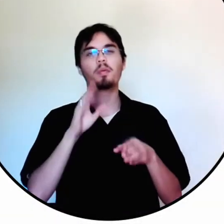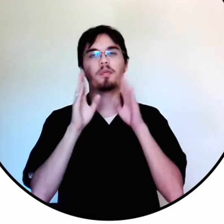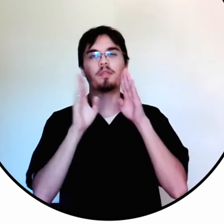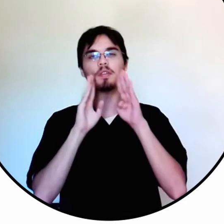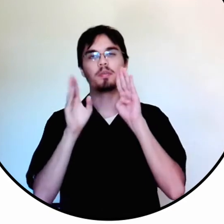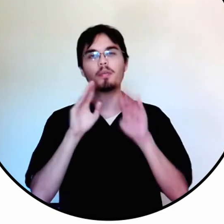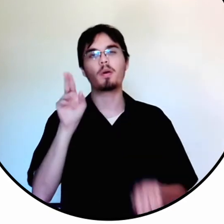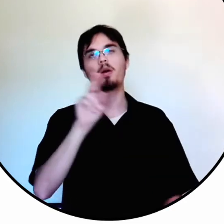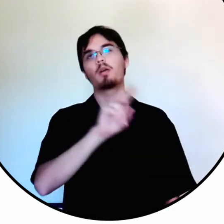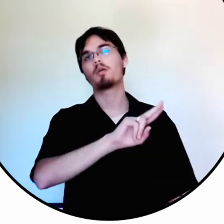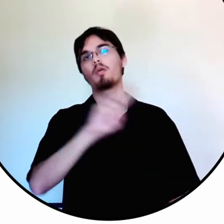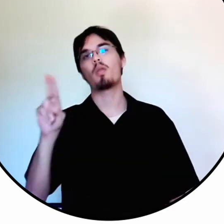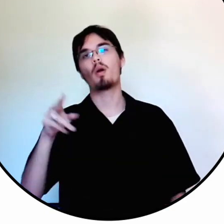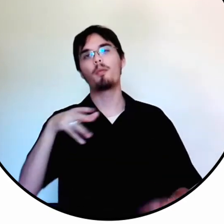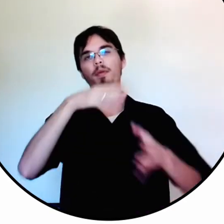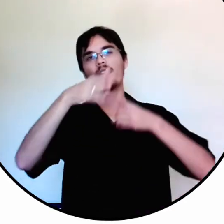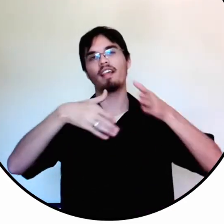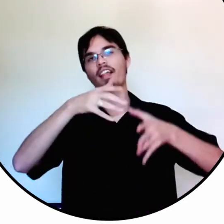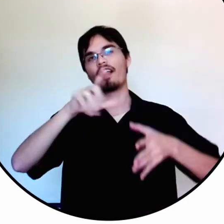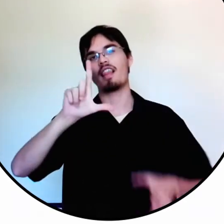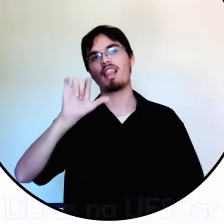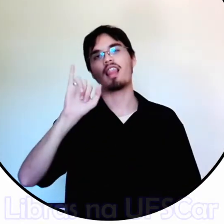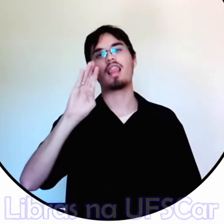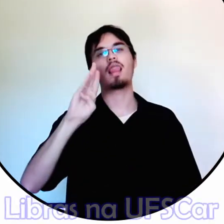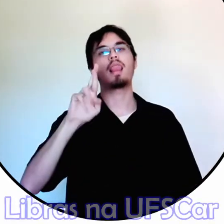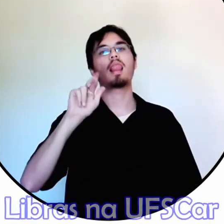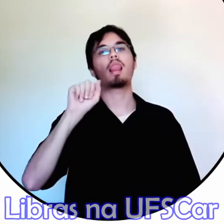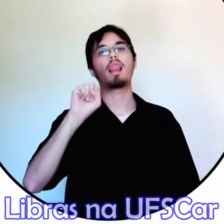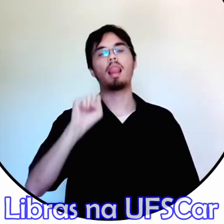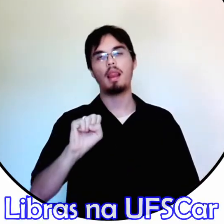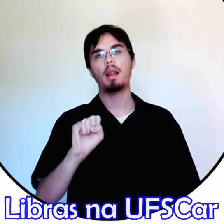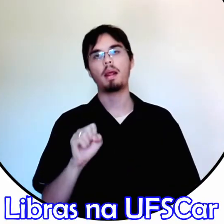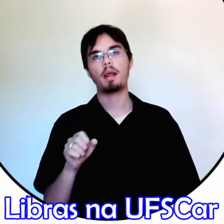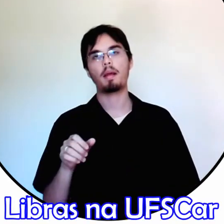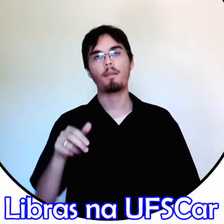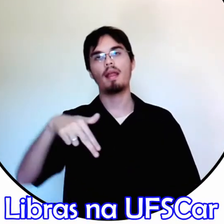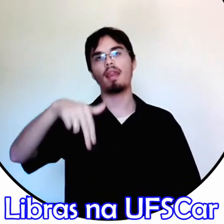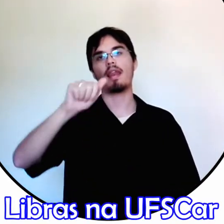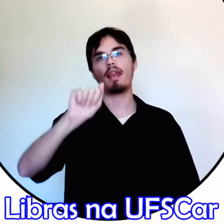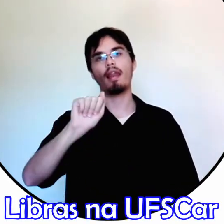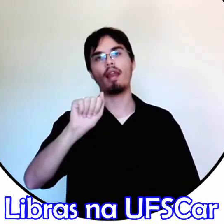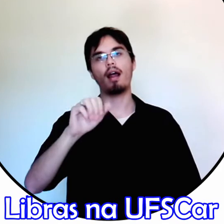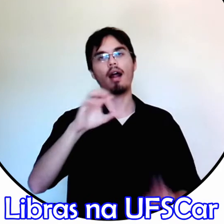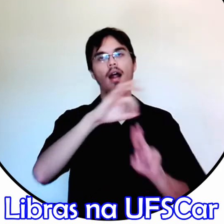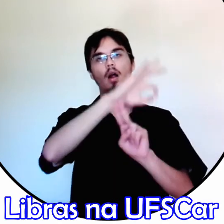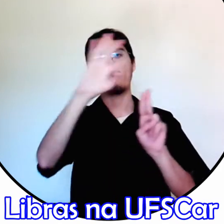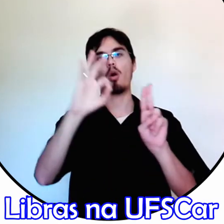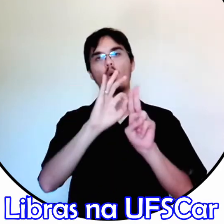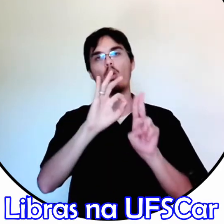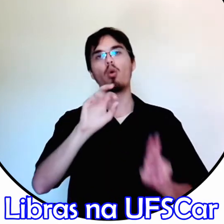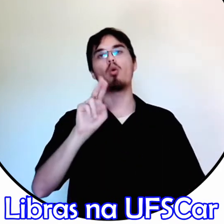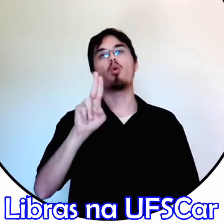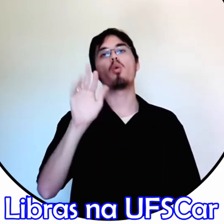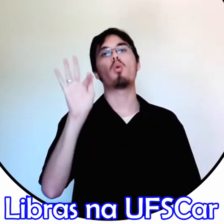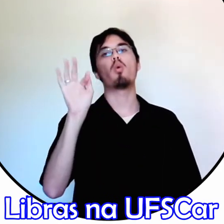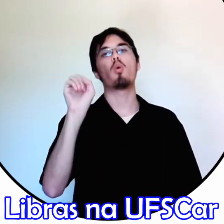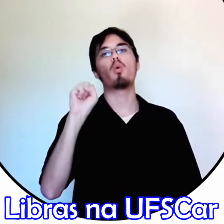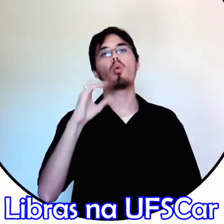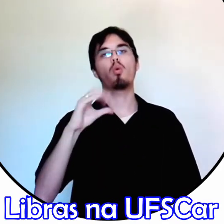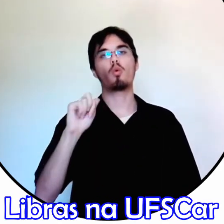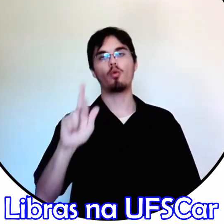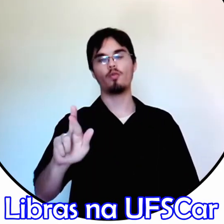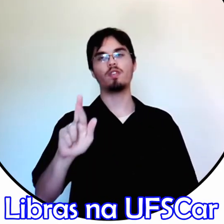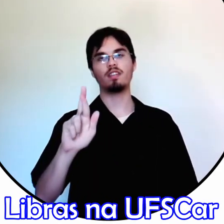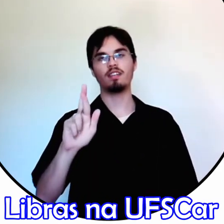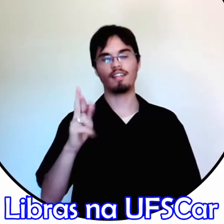Tem um grupo no Facebook que o nome é Libras na UFSCar.